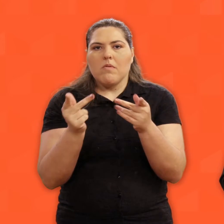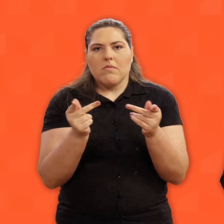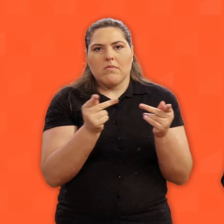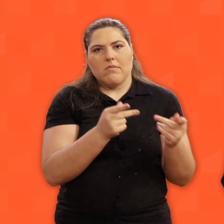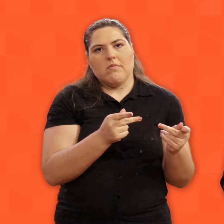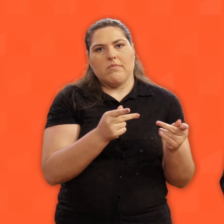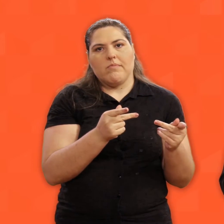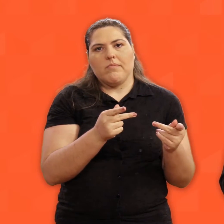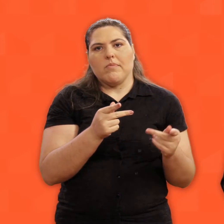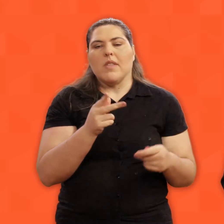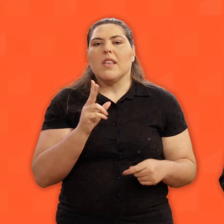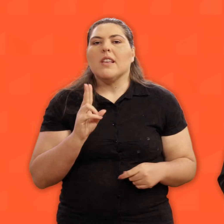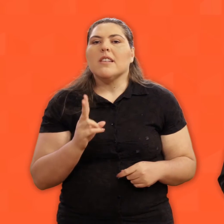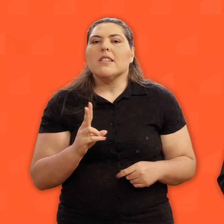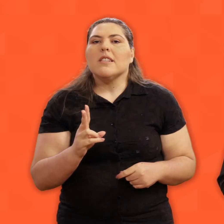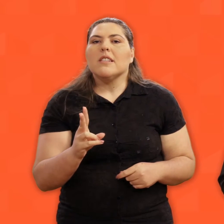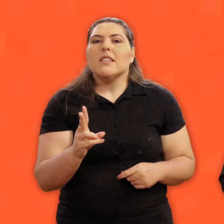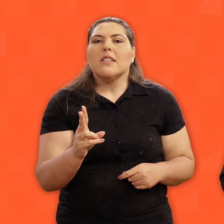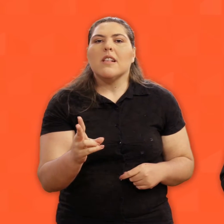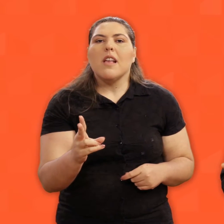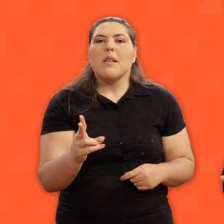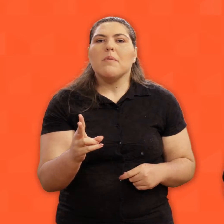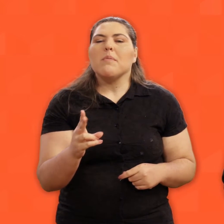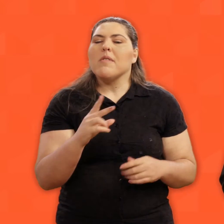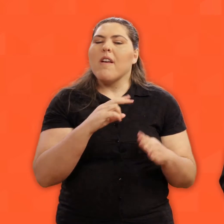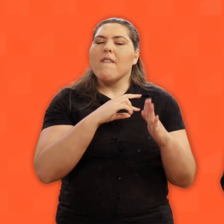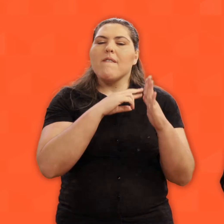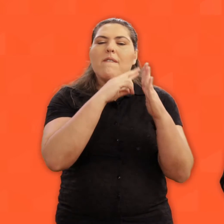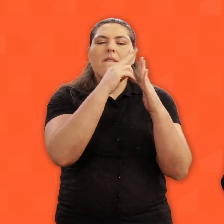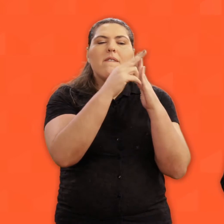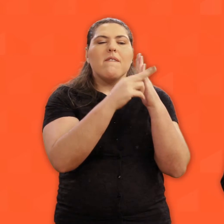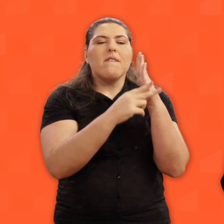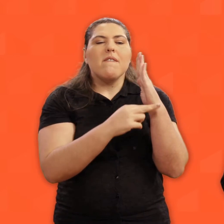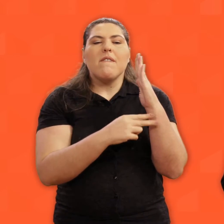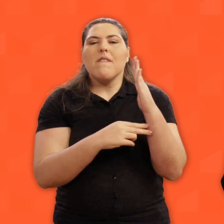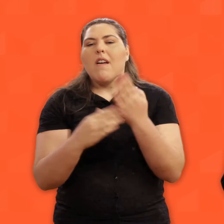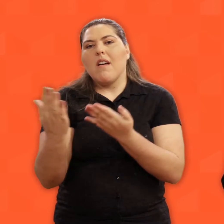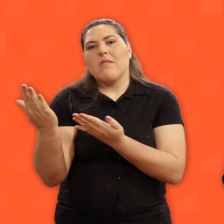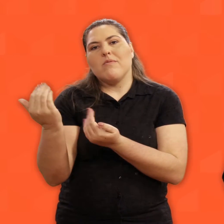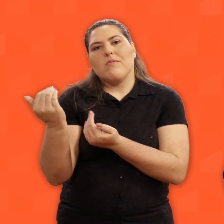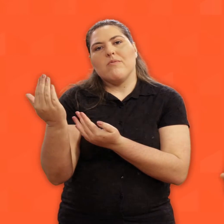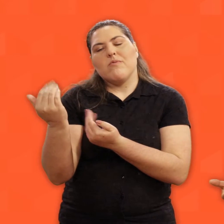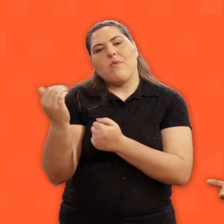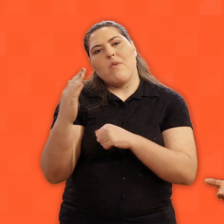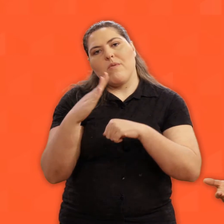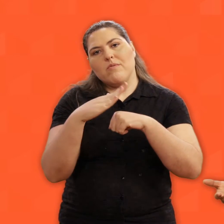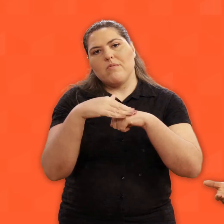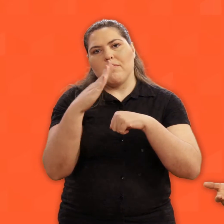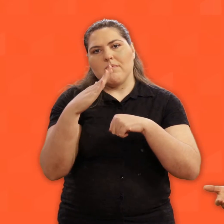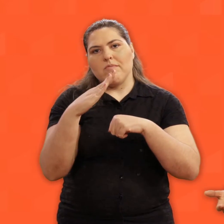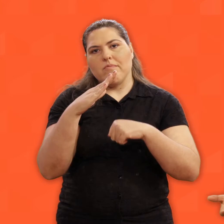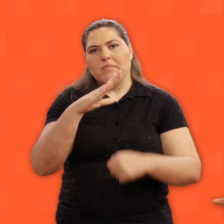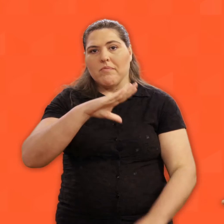repetir o convite a muitos de nossos jovens. Dá-lhe coragem às pessoas